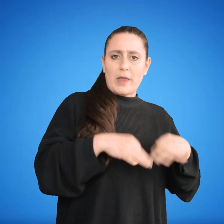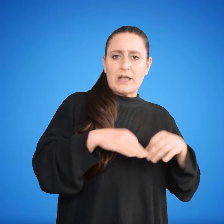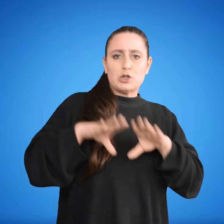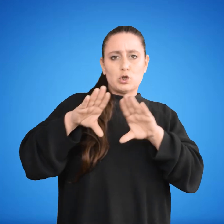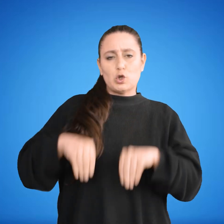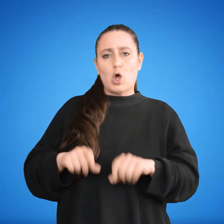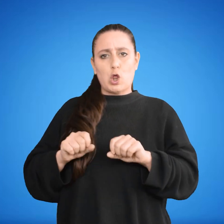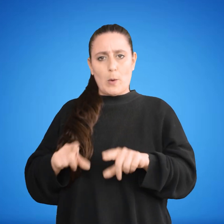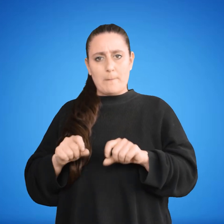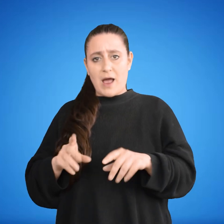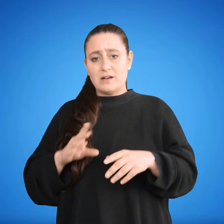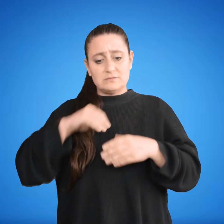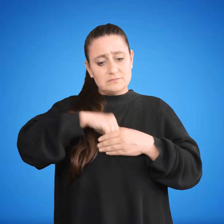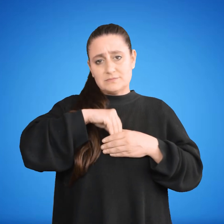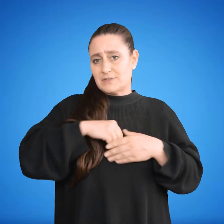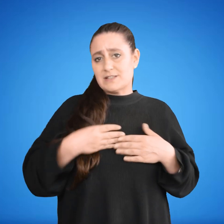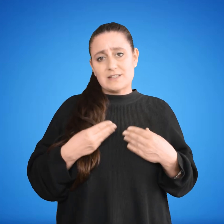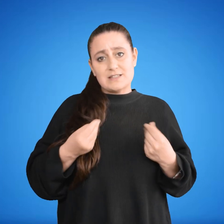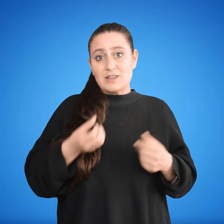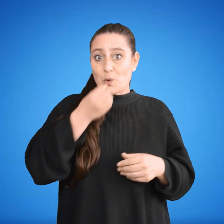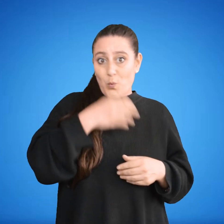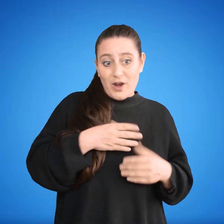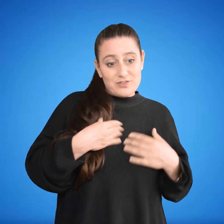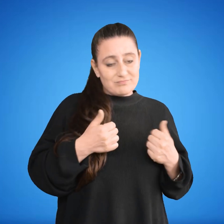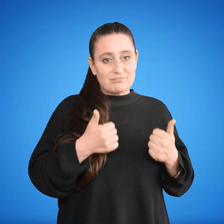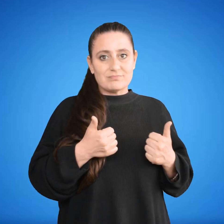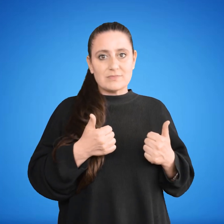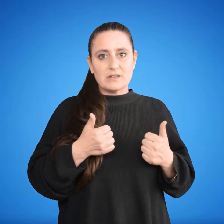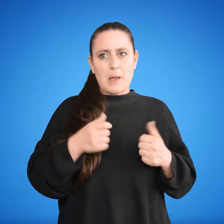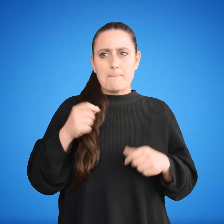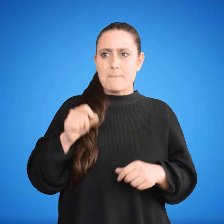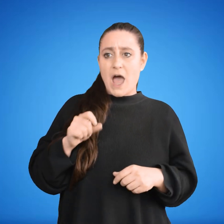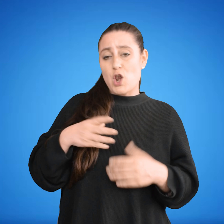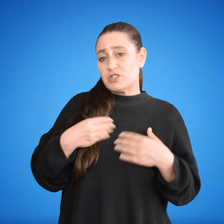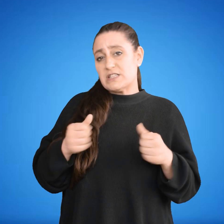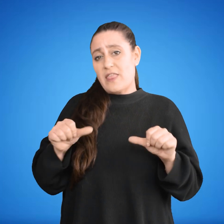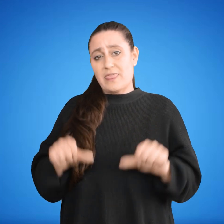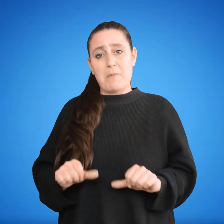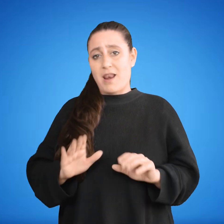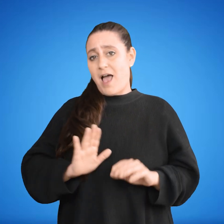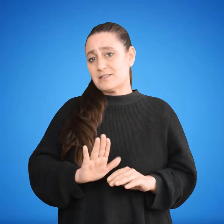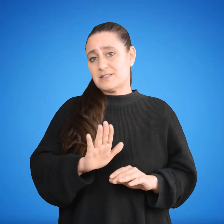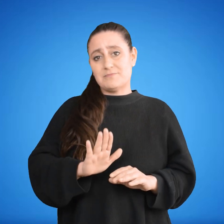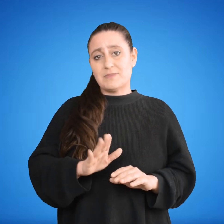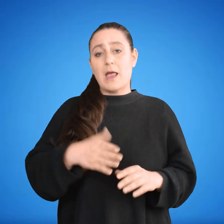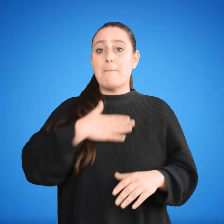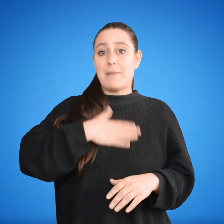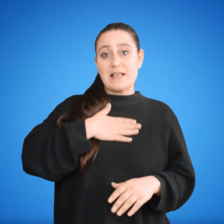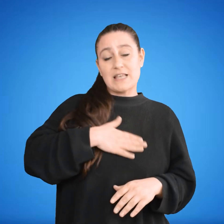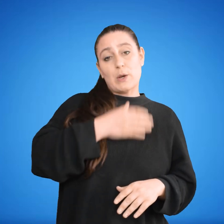Todo bien y todo mal radica en la sensación. Lo bueno es lo que se siente bien, lo malo lo que se siente